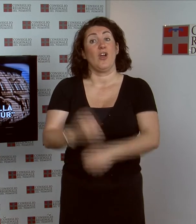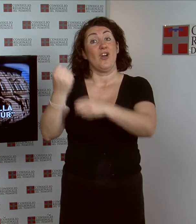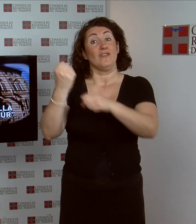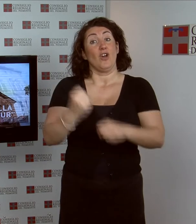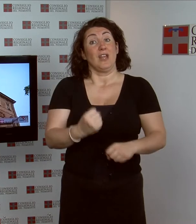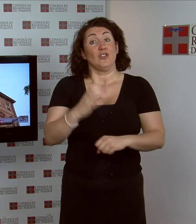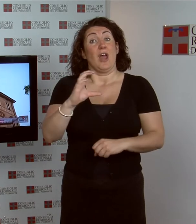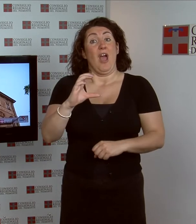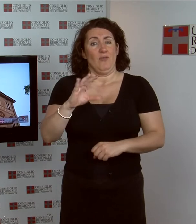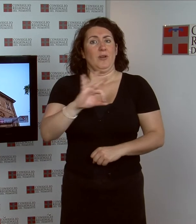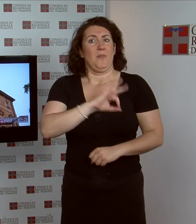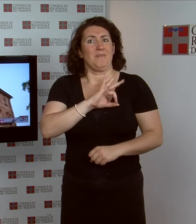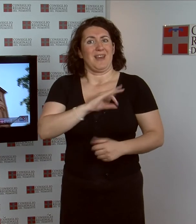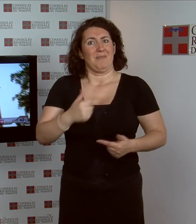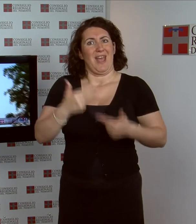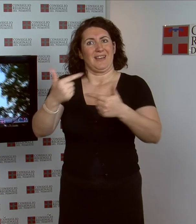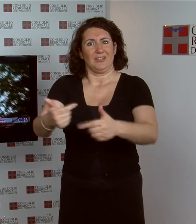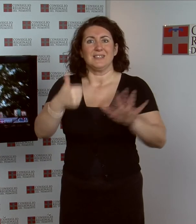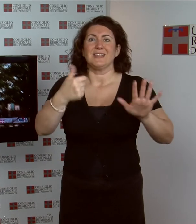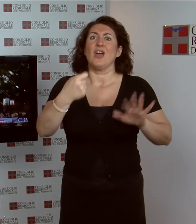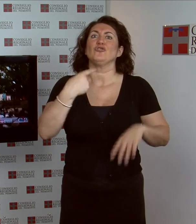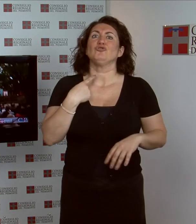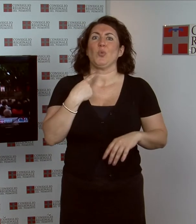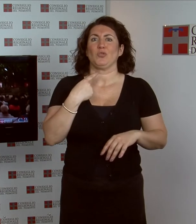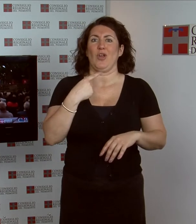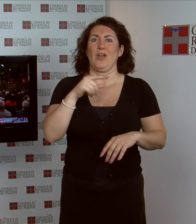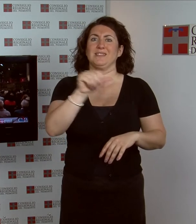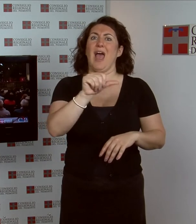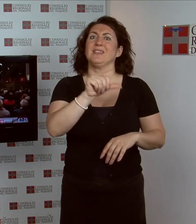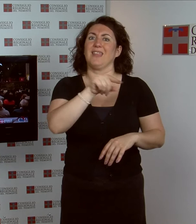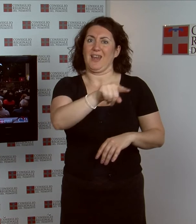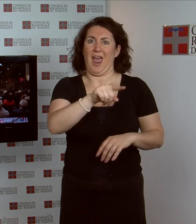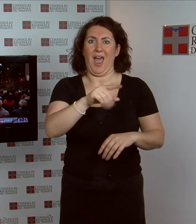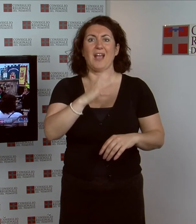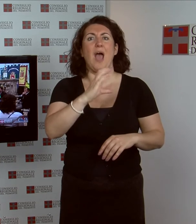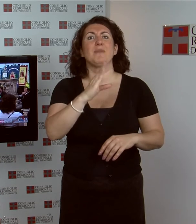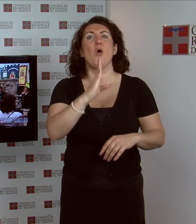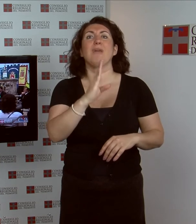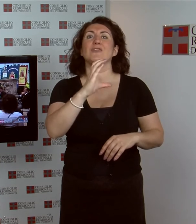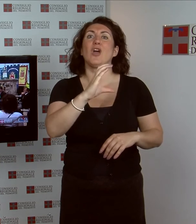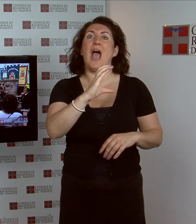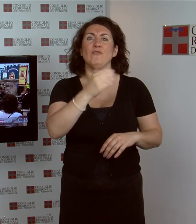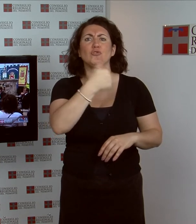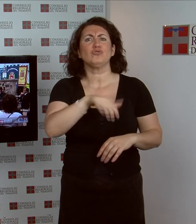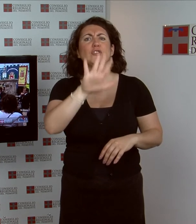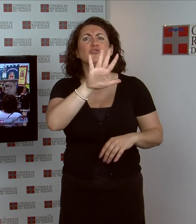Il 6 giugno a Santena si è commemorato Camillo Benso Conte di Cavour nel 151esimo della morte e 160esimo